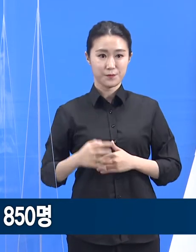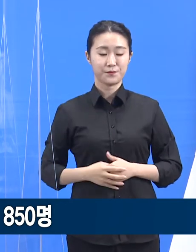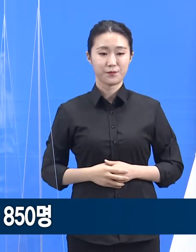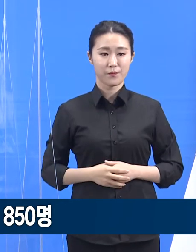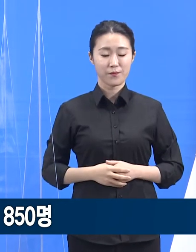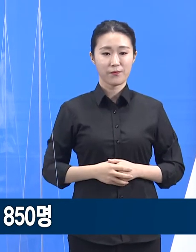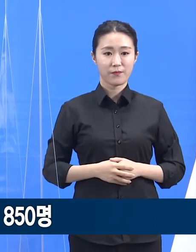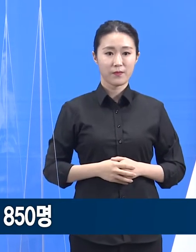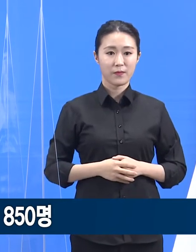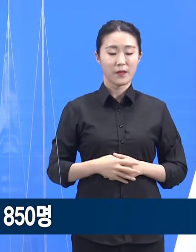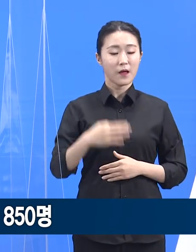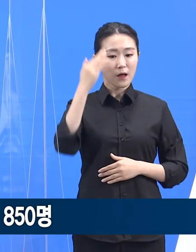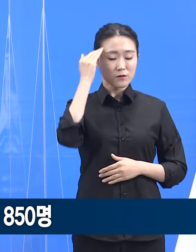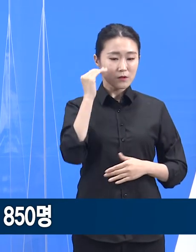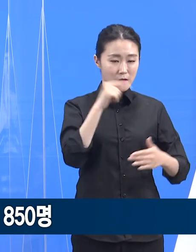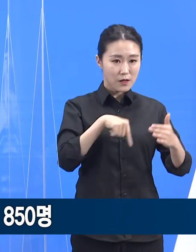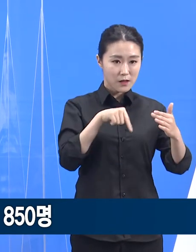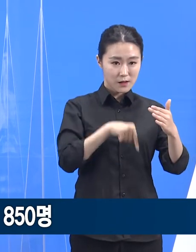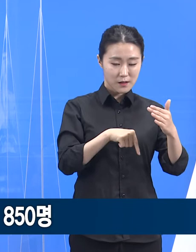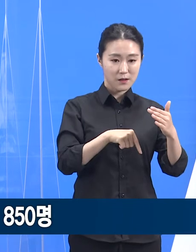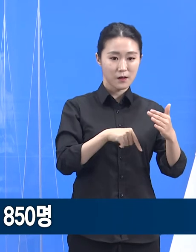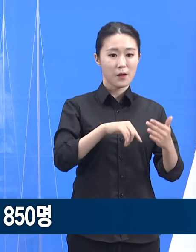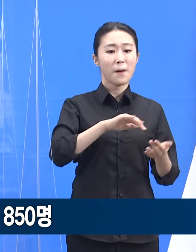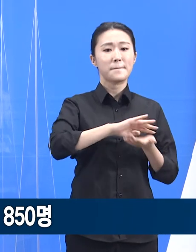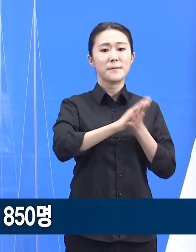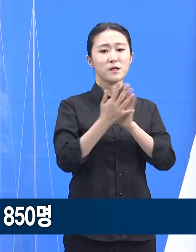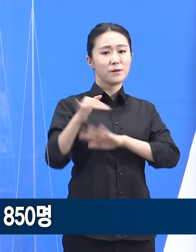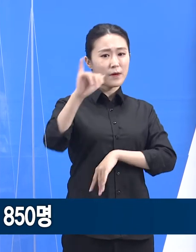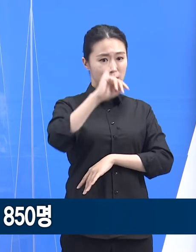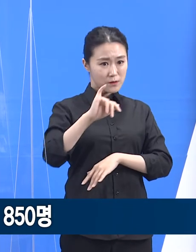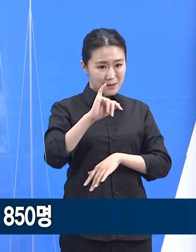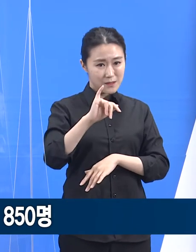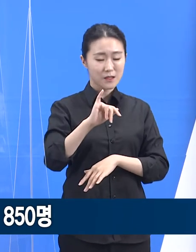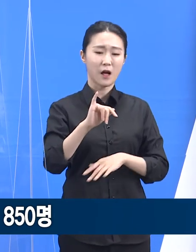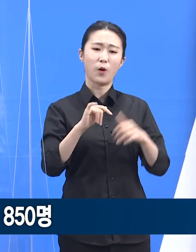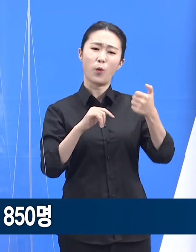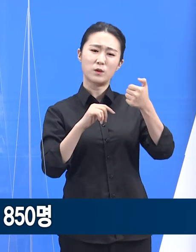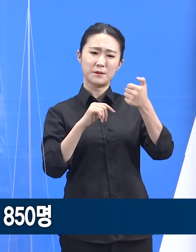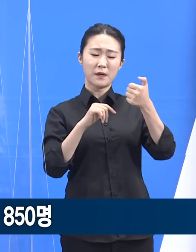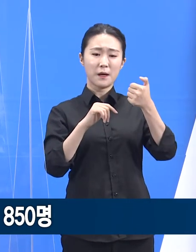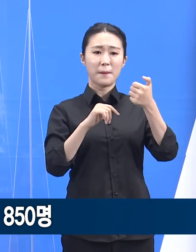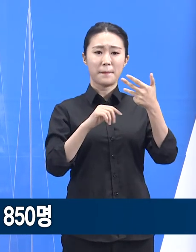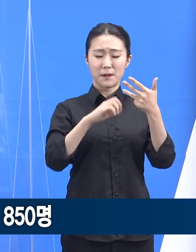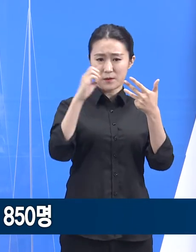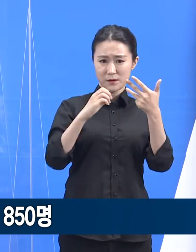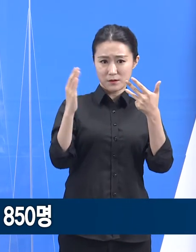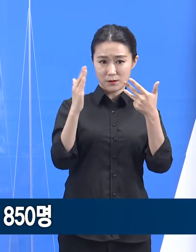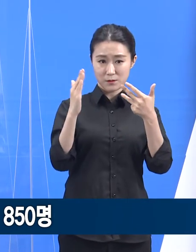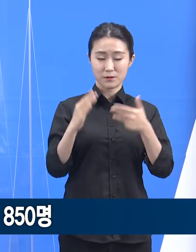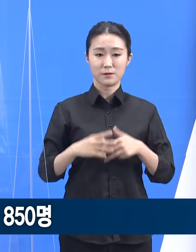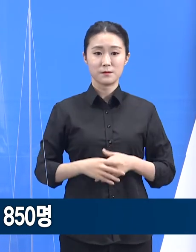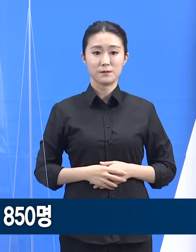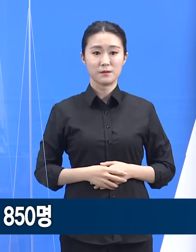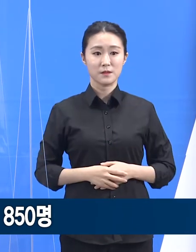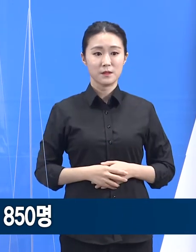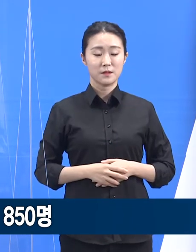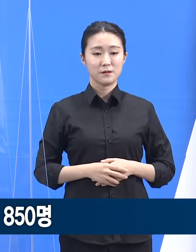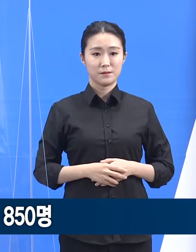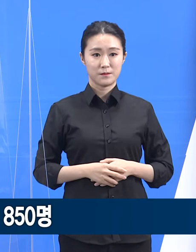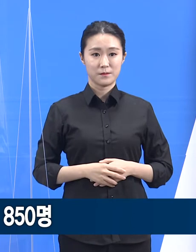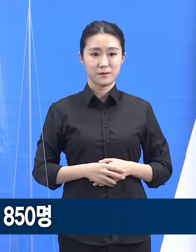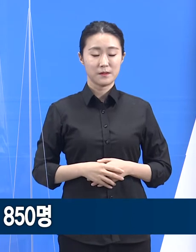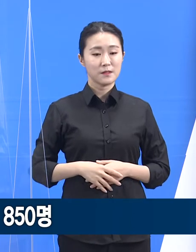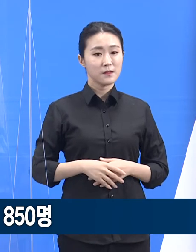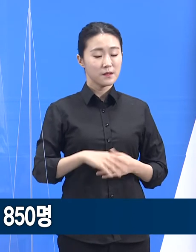중 변이 바이러스 검출료는 54.8%입니다. 수도권 델타 변이 검출료는 48.2%로